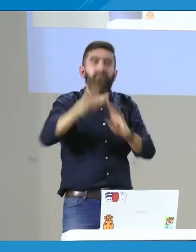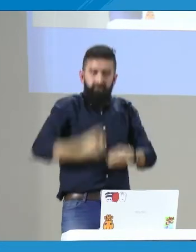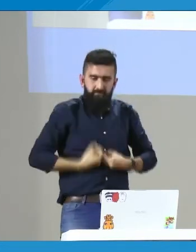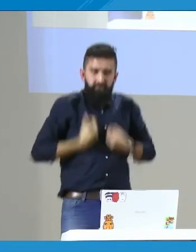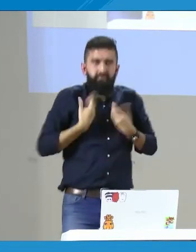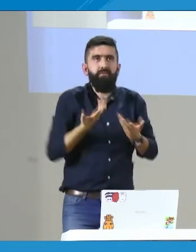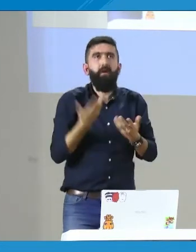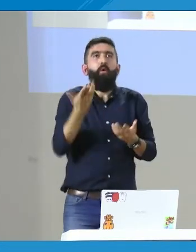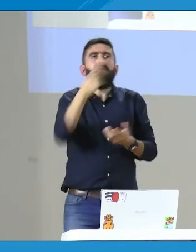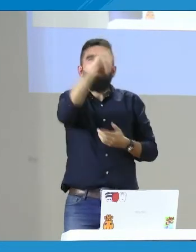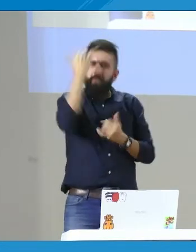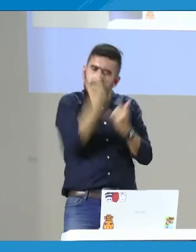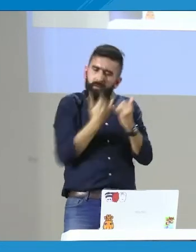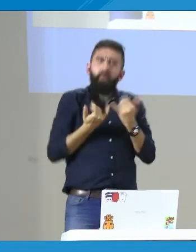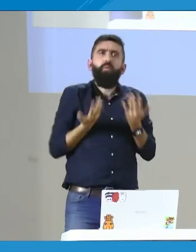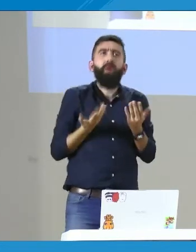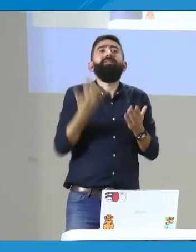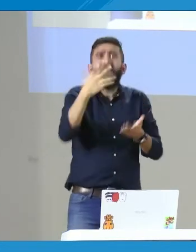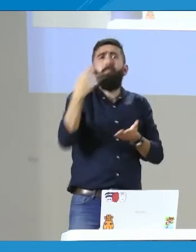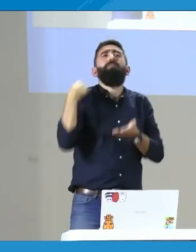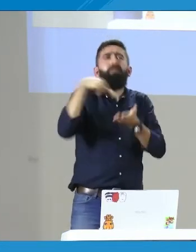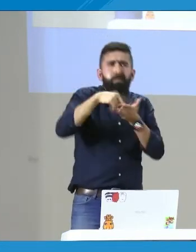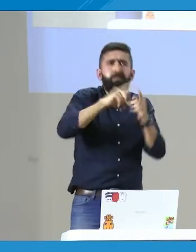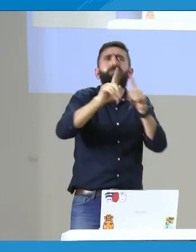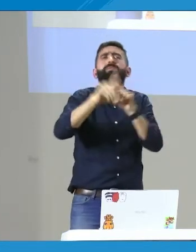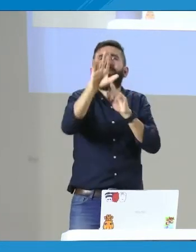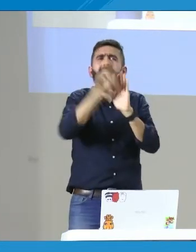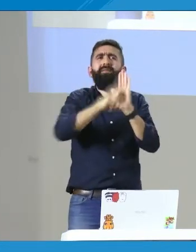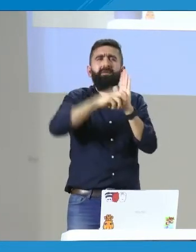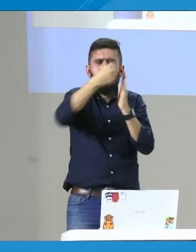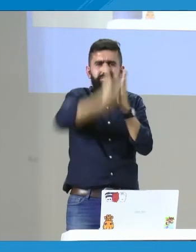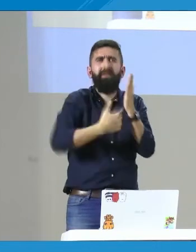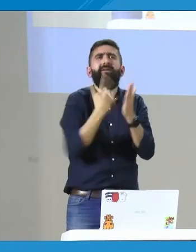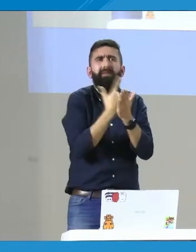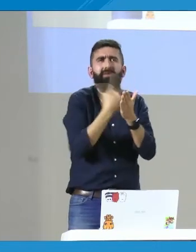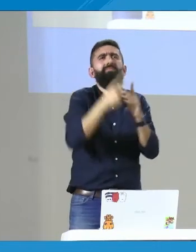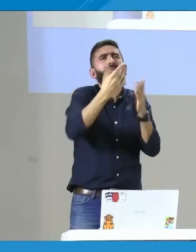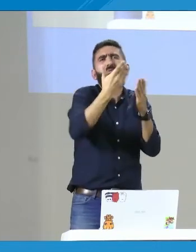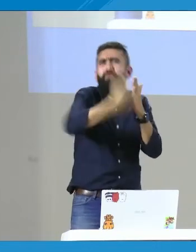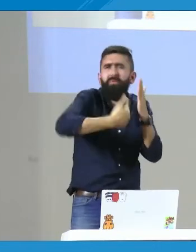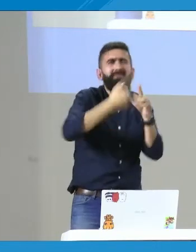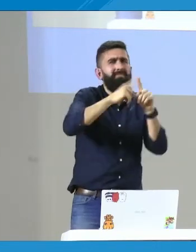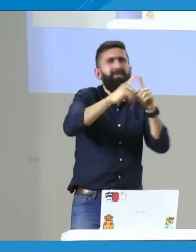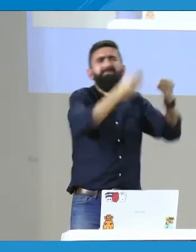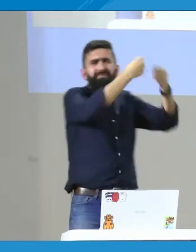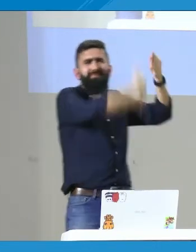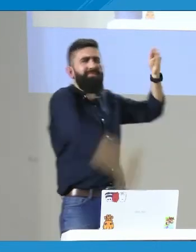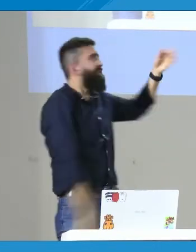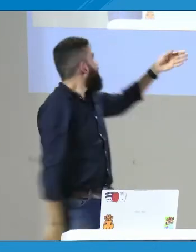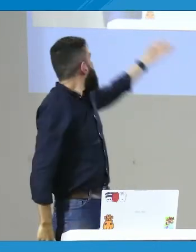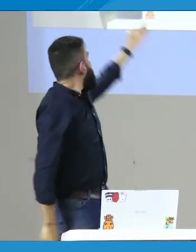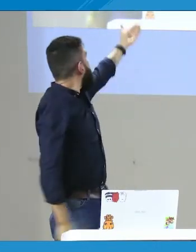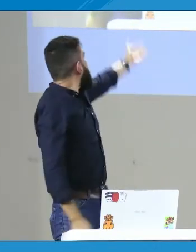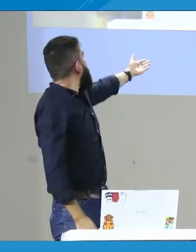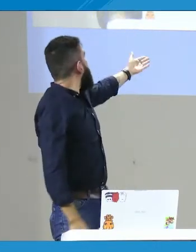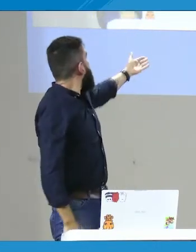En el tercer punto, cuando hablábamos de la cultura de la comunidad sorda y usted cómo se identifica, entonces también tenemos